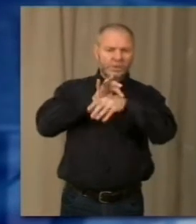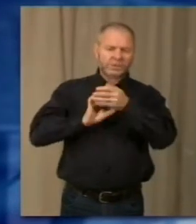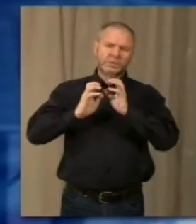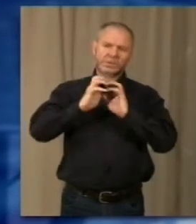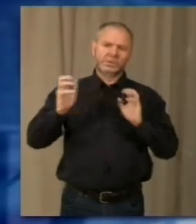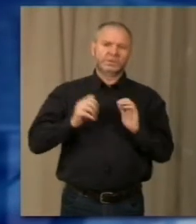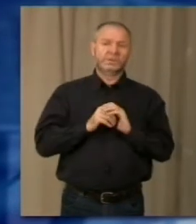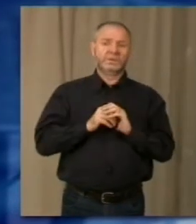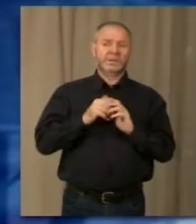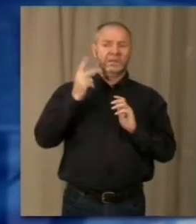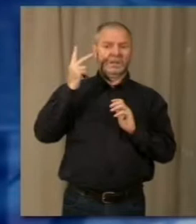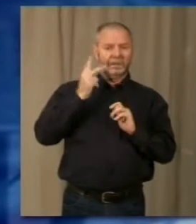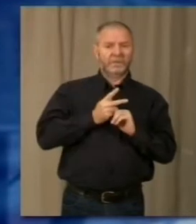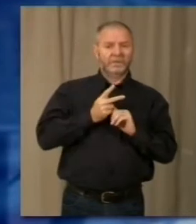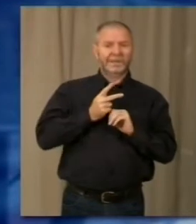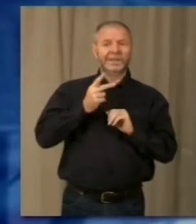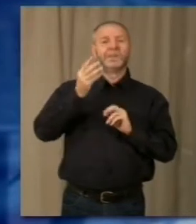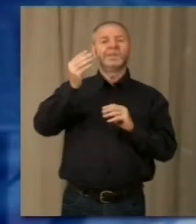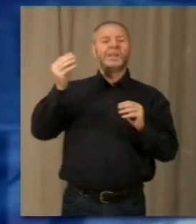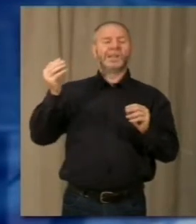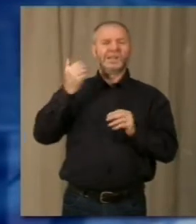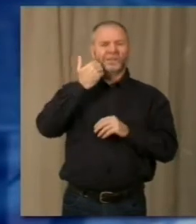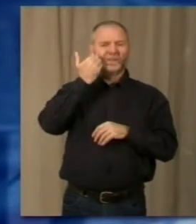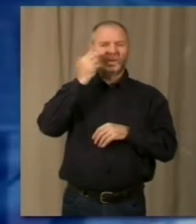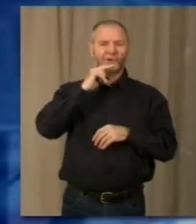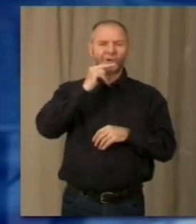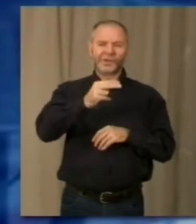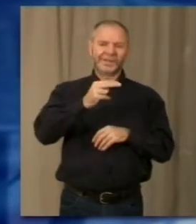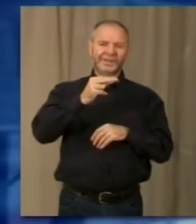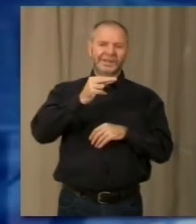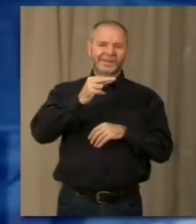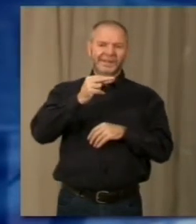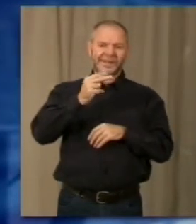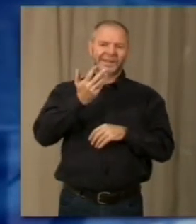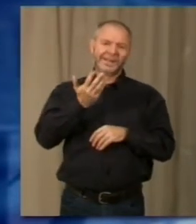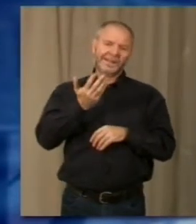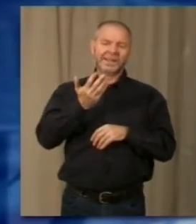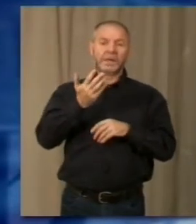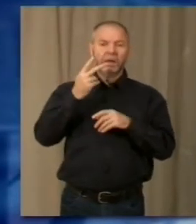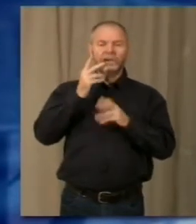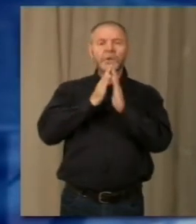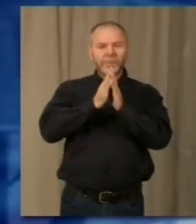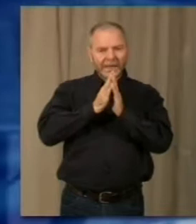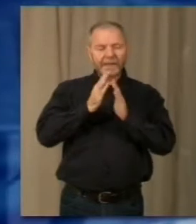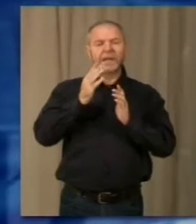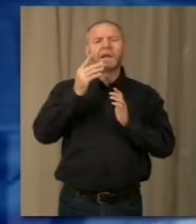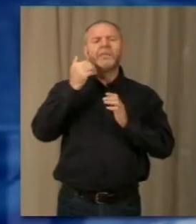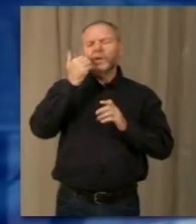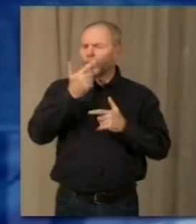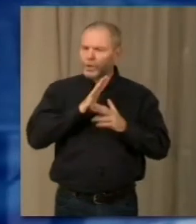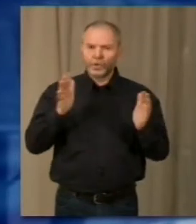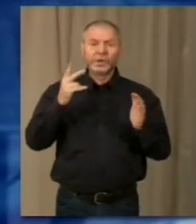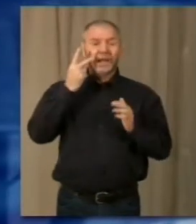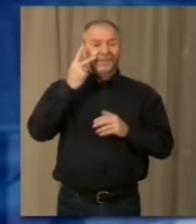più dal momento che spesso c reticenza nel denunciare di essere stati truffati. Per questo i carabinieri invitano chiunque riconoscesse nelle foto